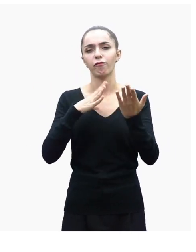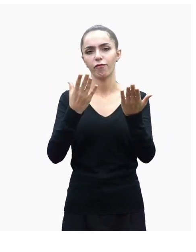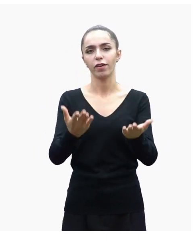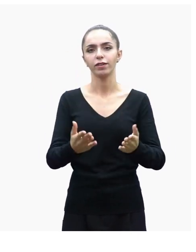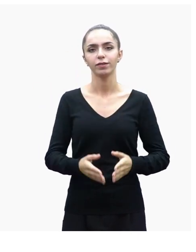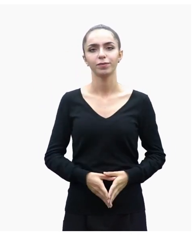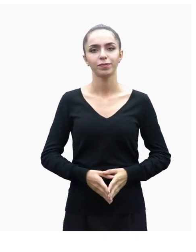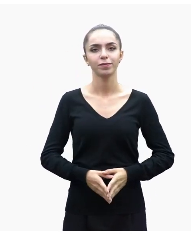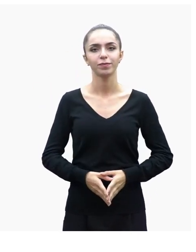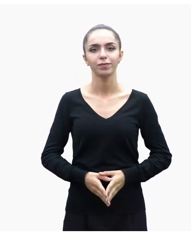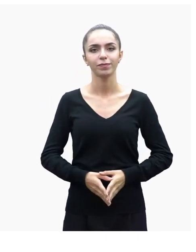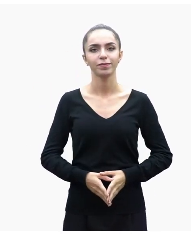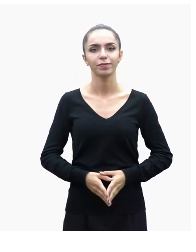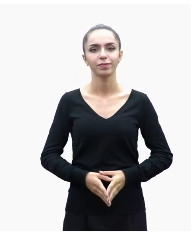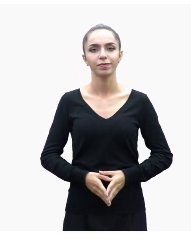için teşekkür